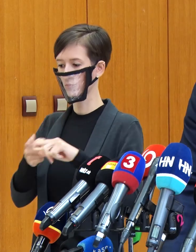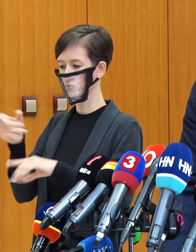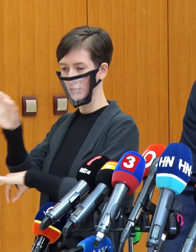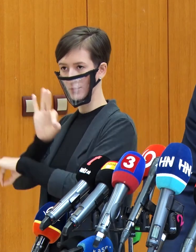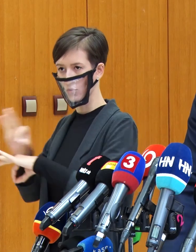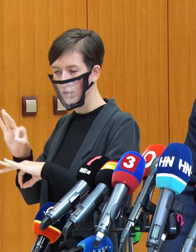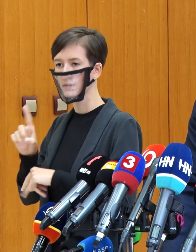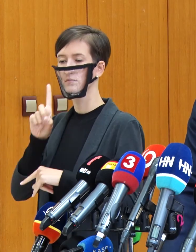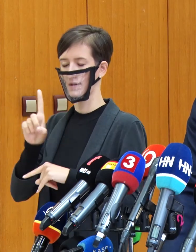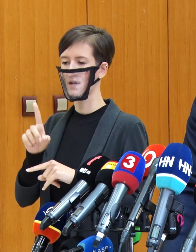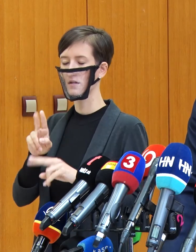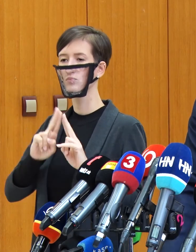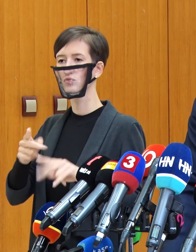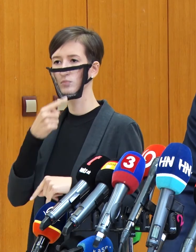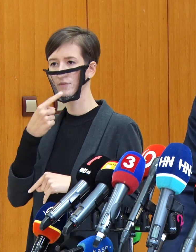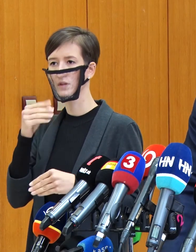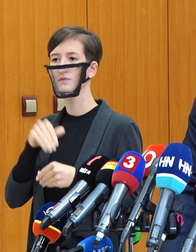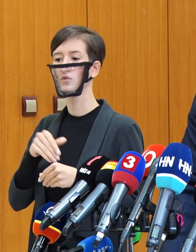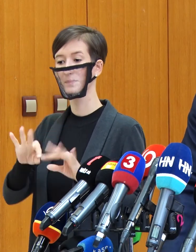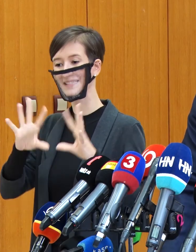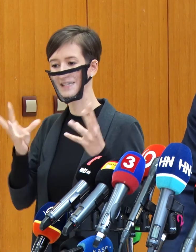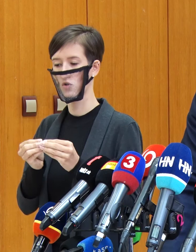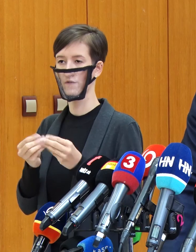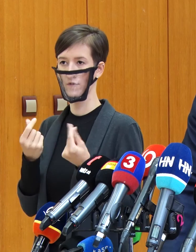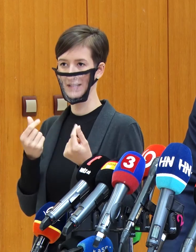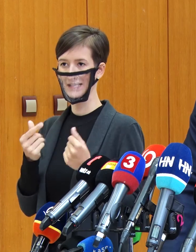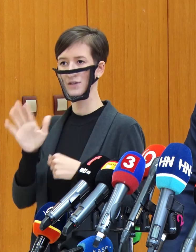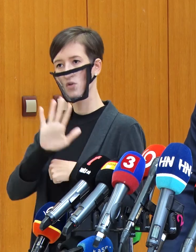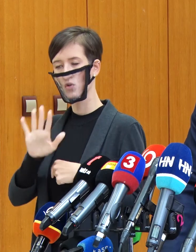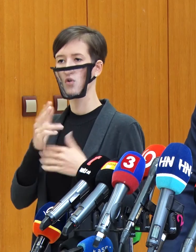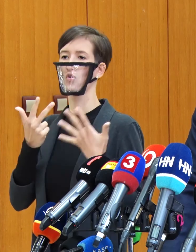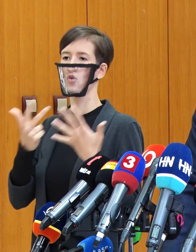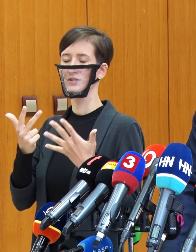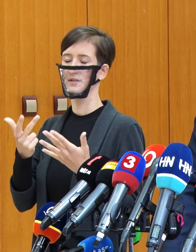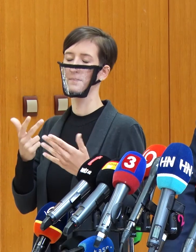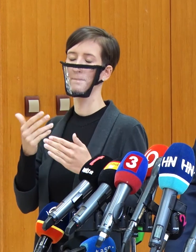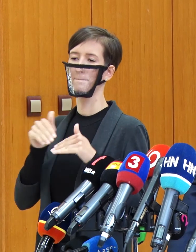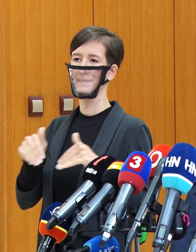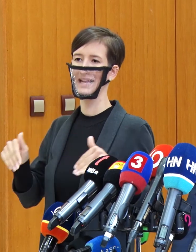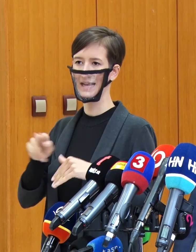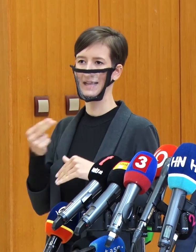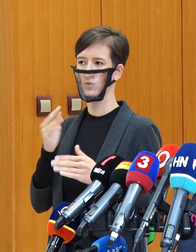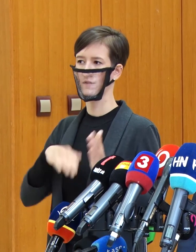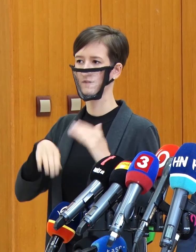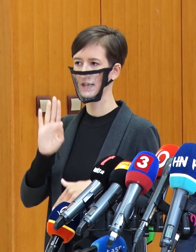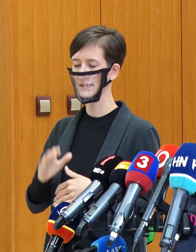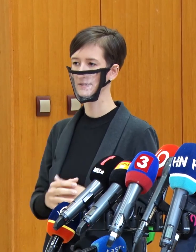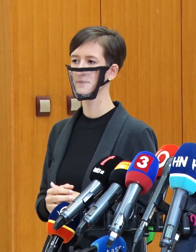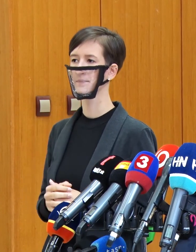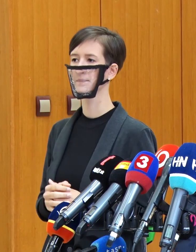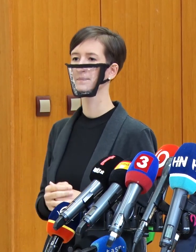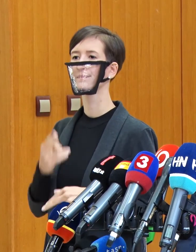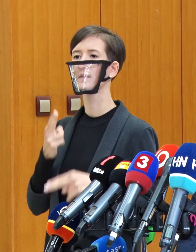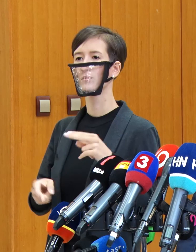ale môžem predbežne povedať, že tá alokácia celkové pre Slovensko by mala byť až 8 miliard vyššia. Ešte jednu otázku, kľa mňa musíme...